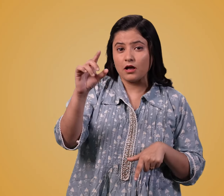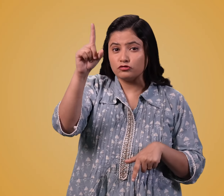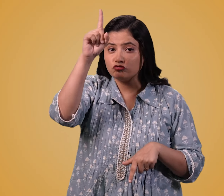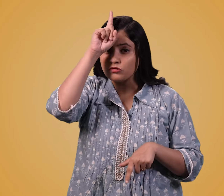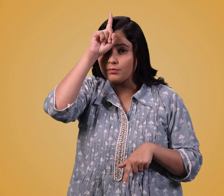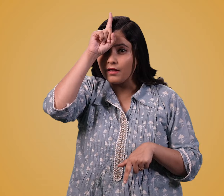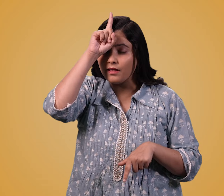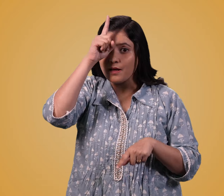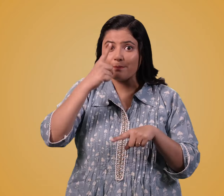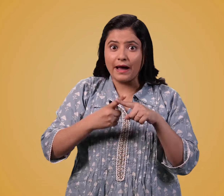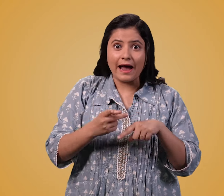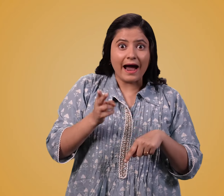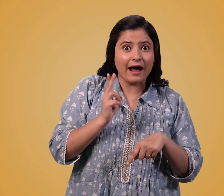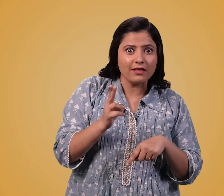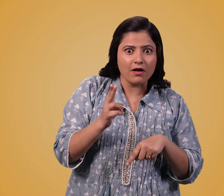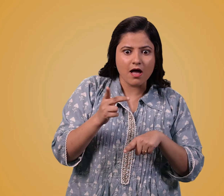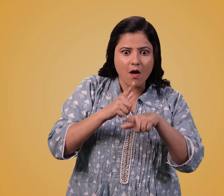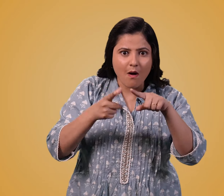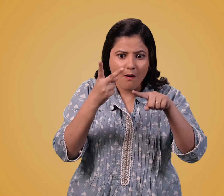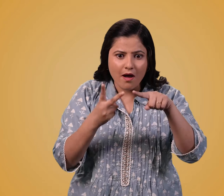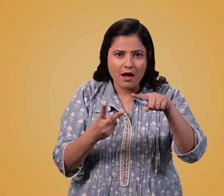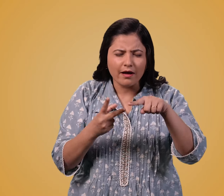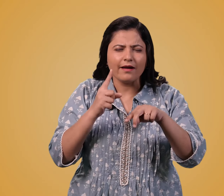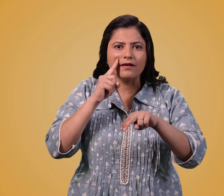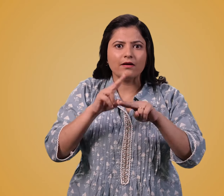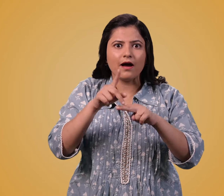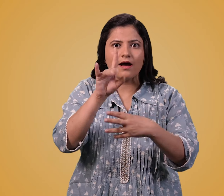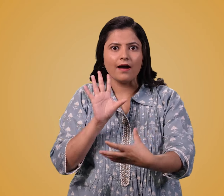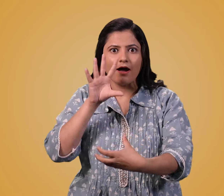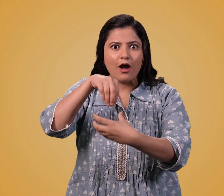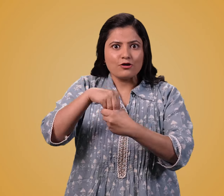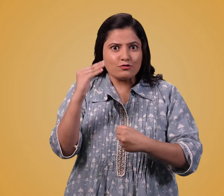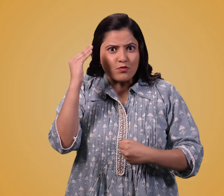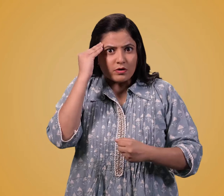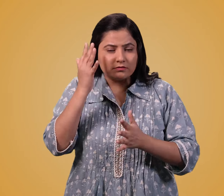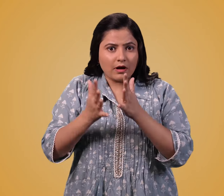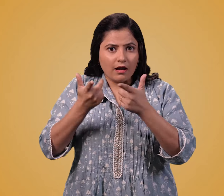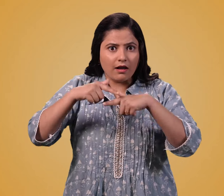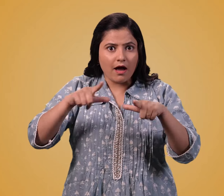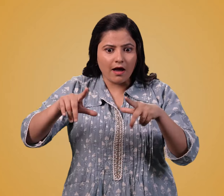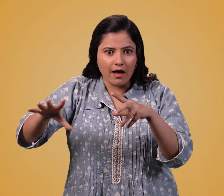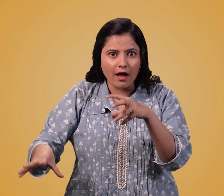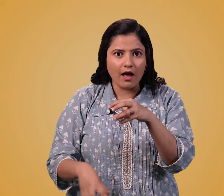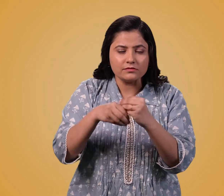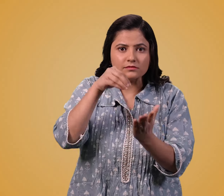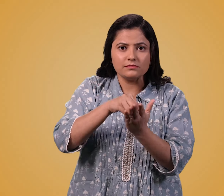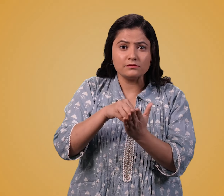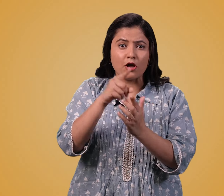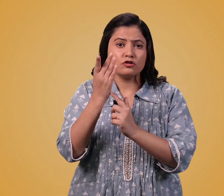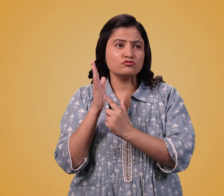Hindi जैसी विभिनक भाषाएं जान लेते हैं यदि आप सांकेतिक भाषा जानते हैं तो आप अपने